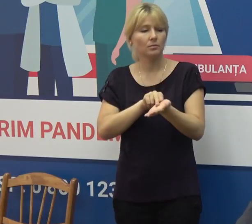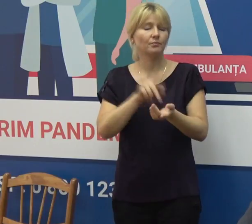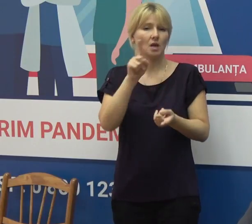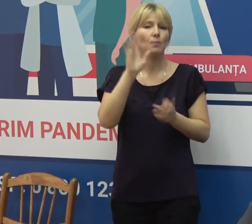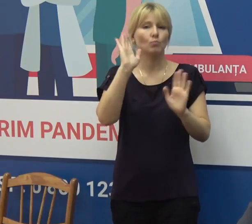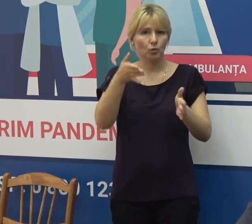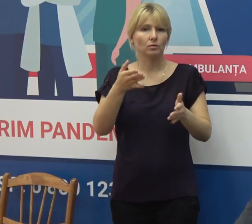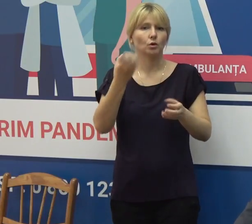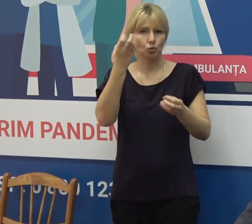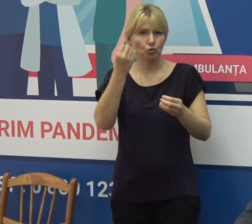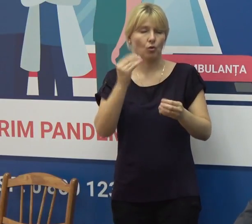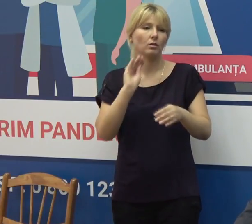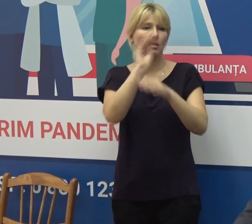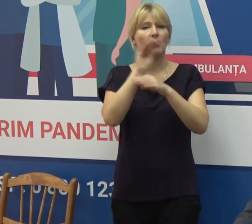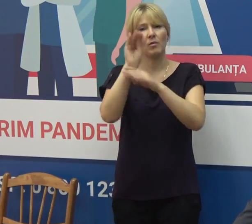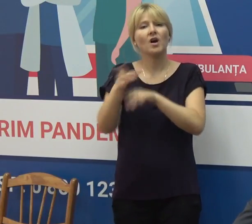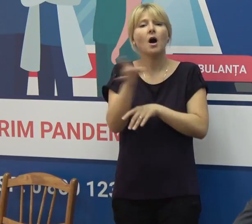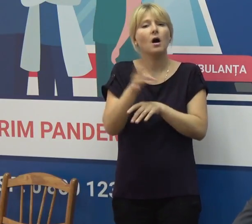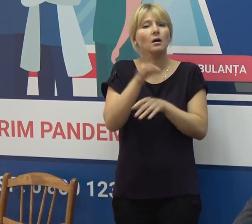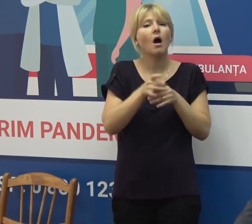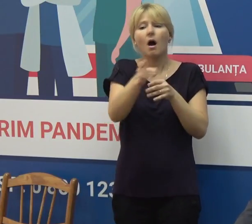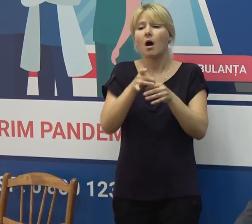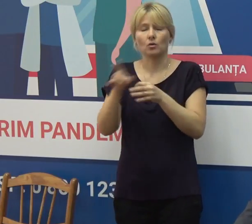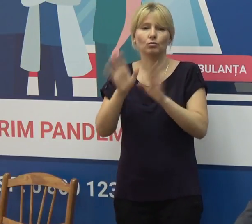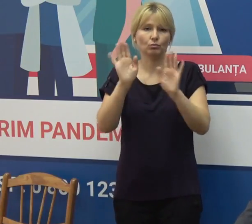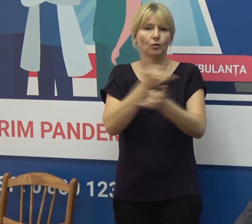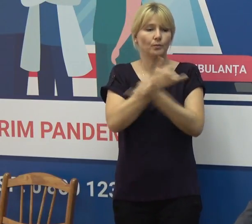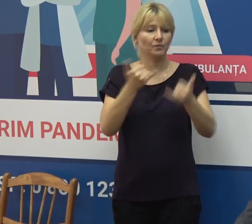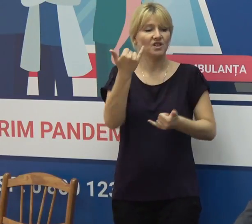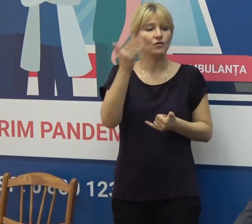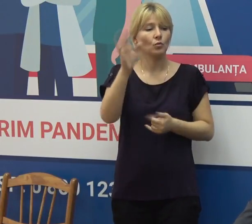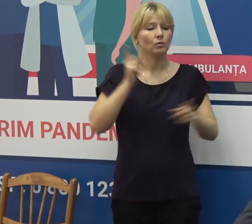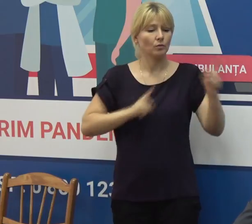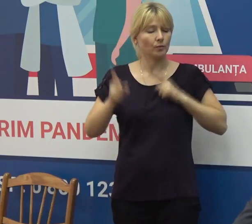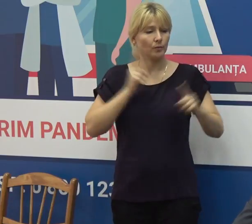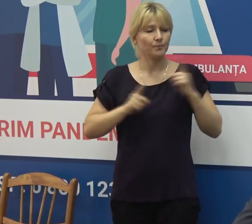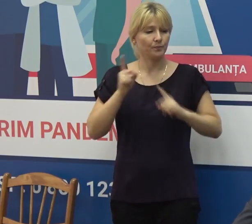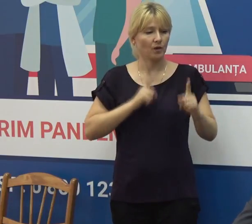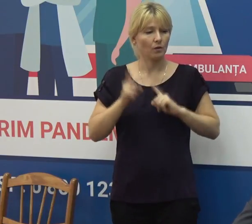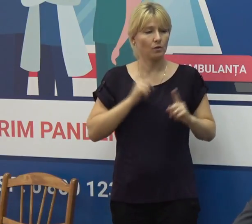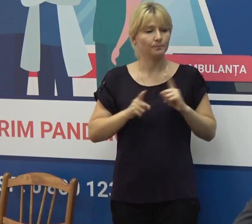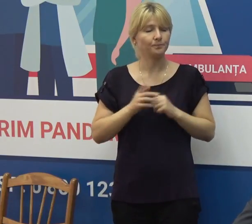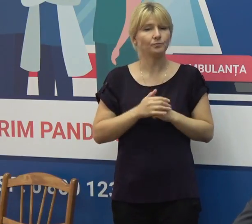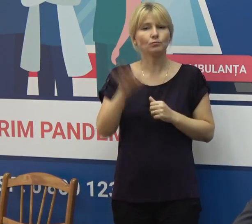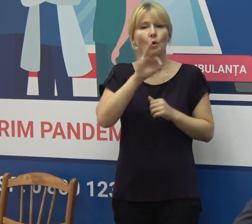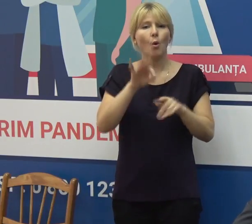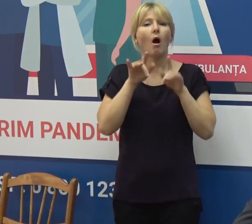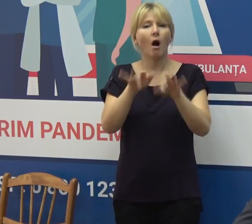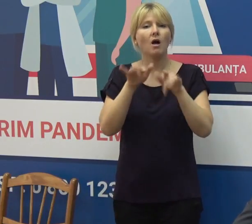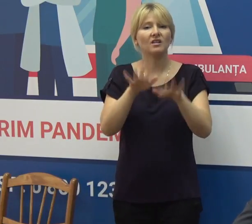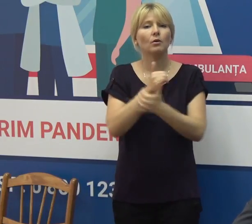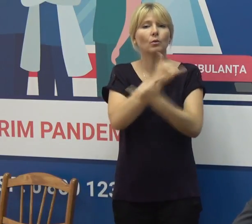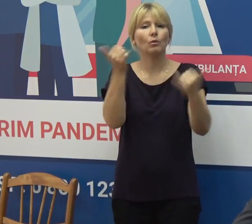și în celelalte năraioane. Astăzi este planificat ședința Comitetului Național de Coordonare a activităților de